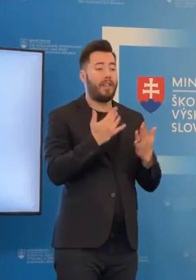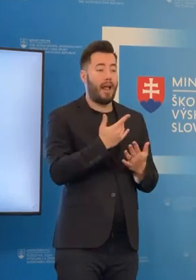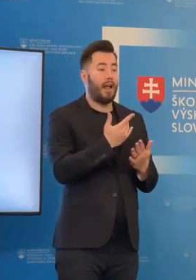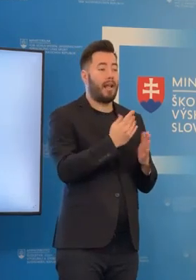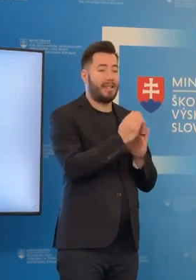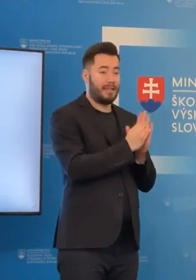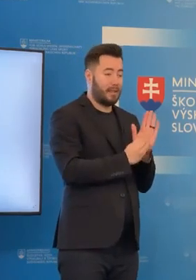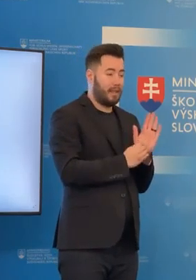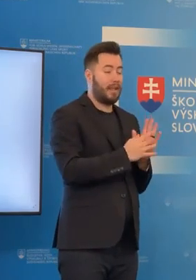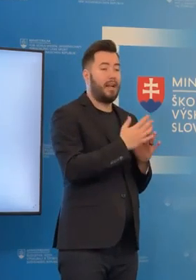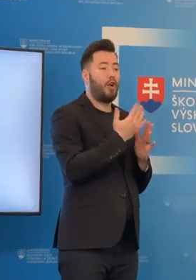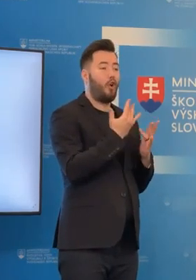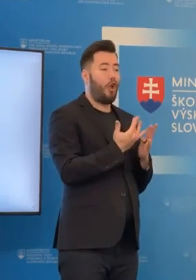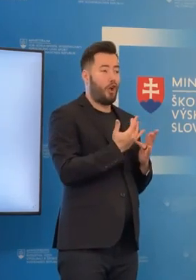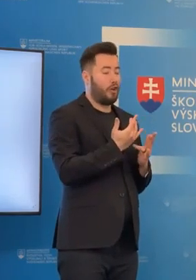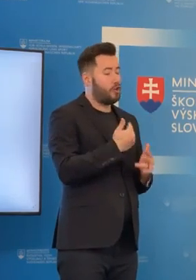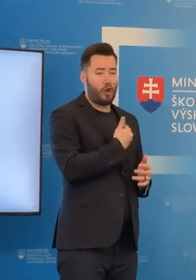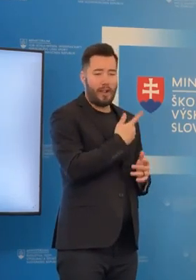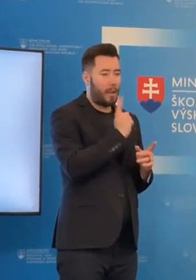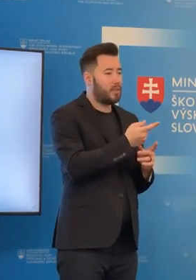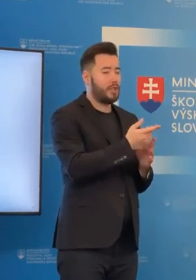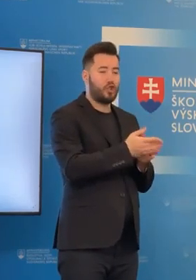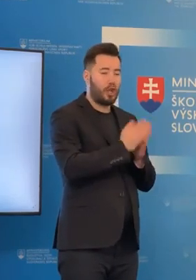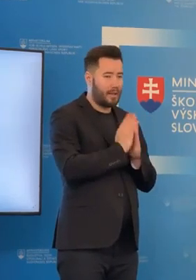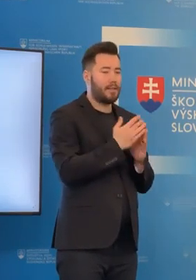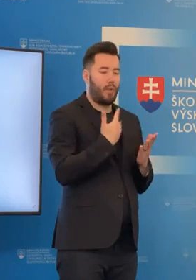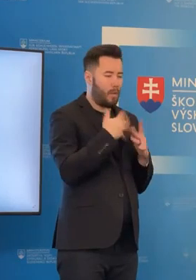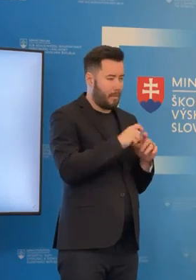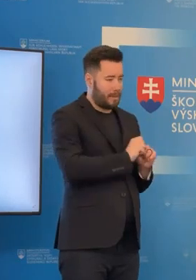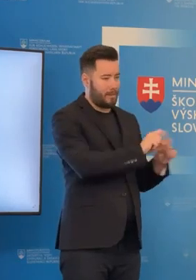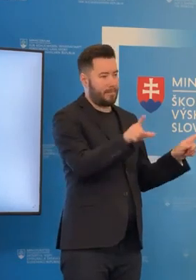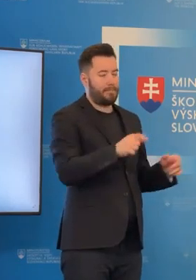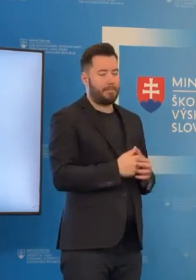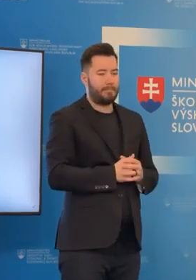posielané školám. Školy nemusia o tieto finančné prostriedky nejak žiadať.